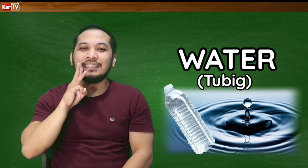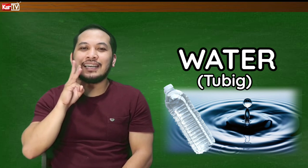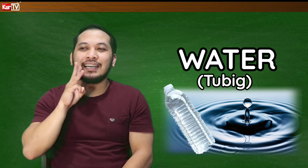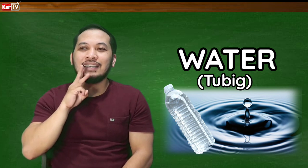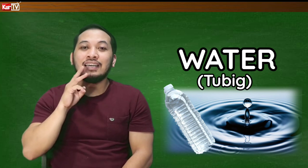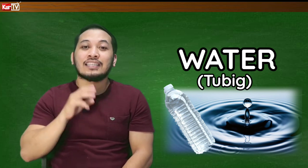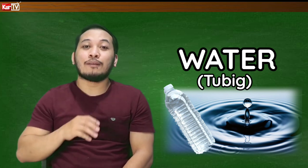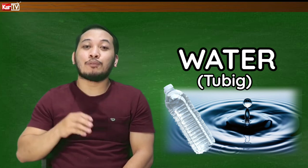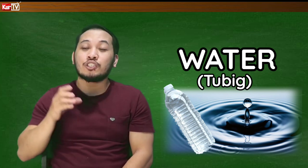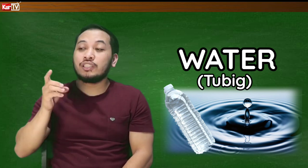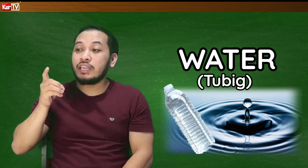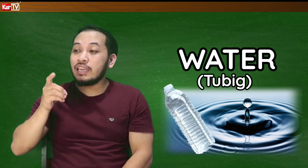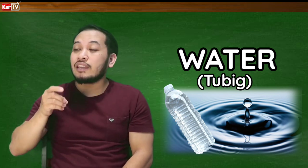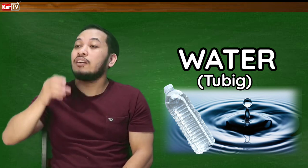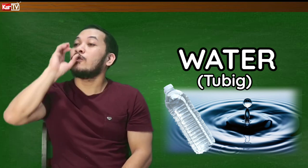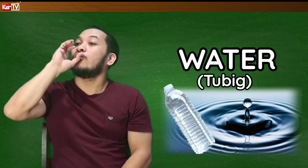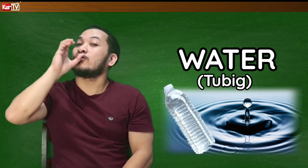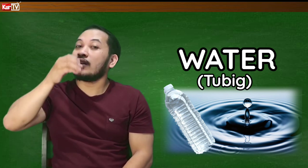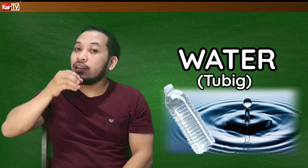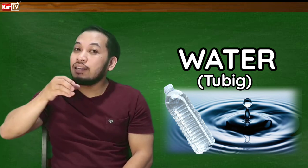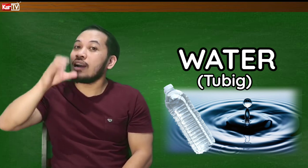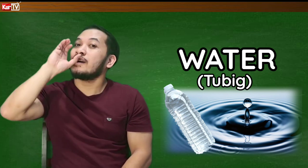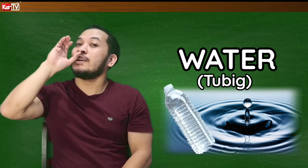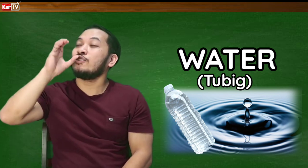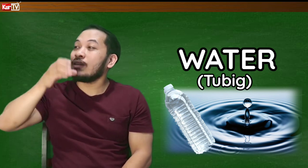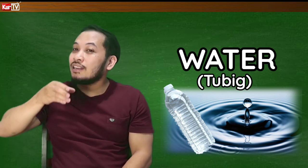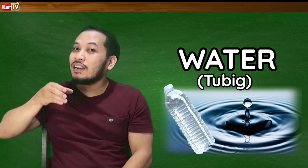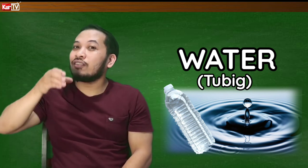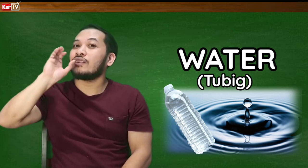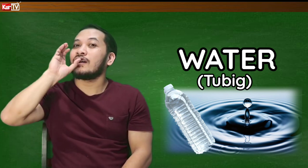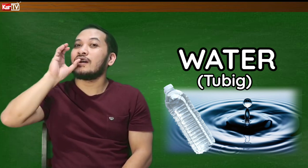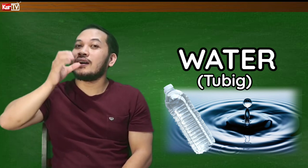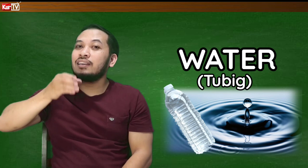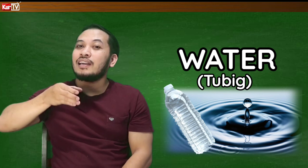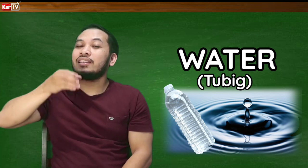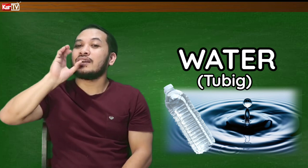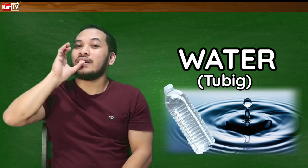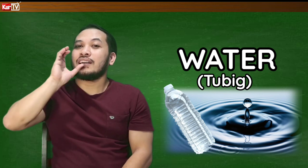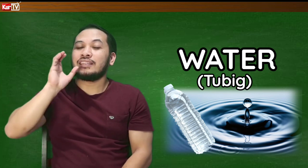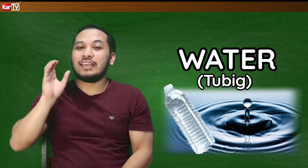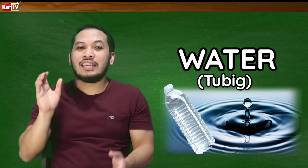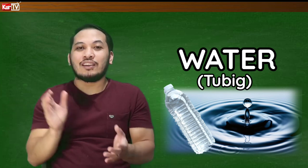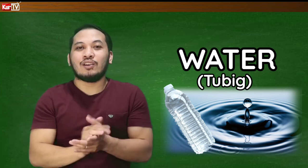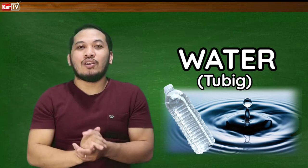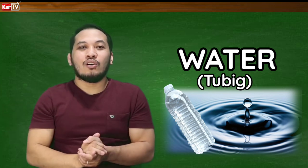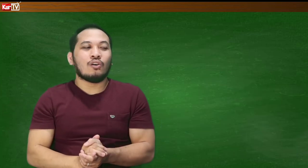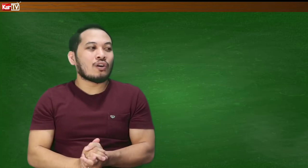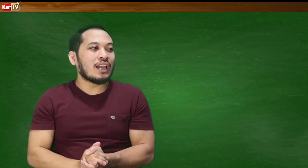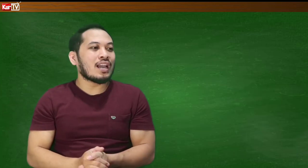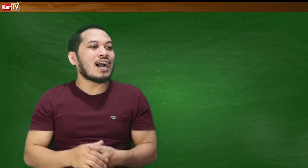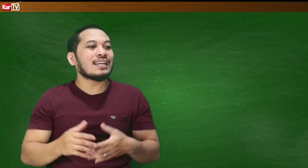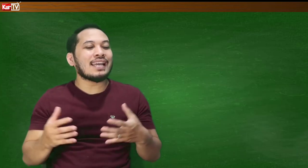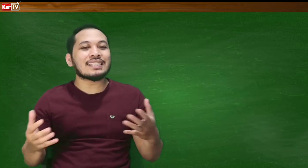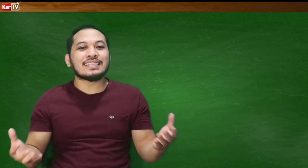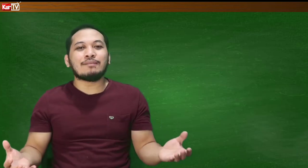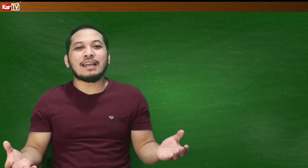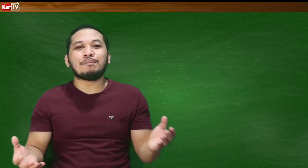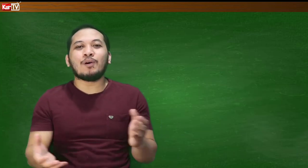Ayan. Tapos drink. O drink lang. Inom lang na gano'n. Ayan. Drink. Okay. Ang next naman po